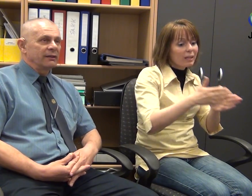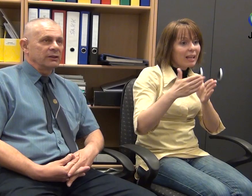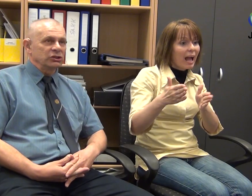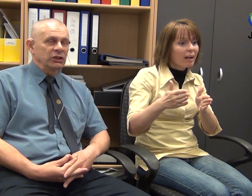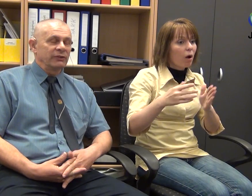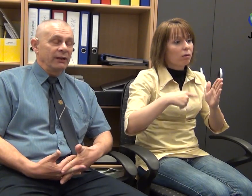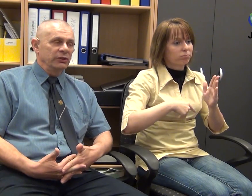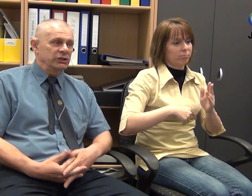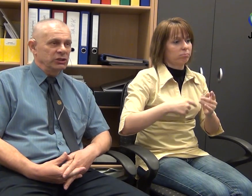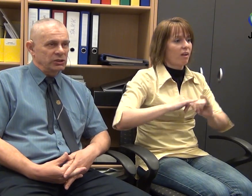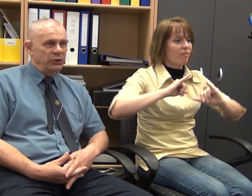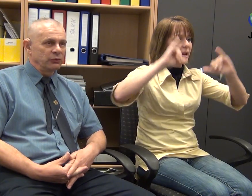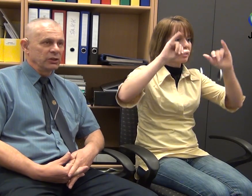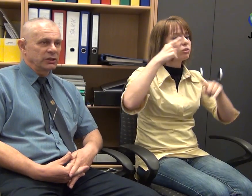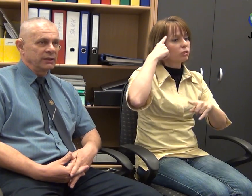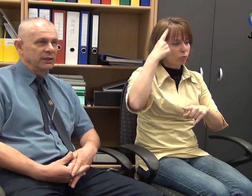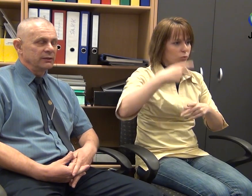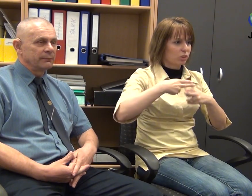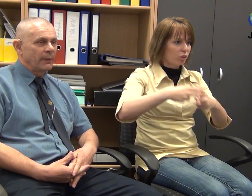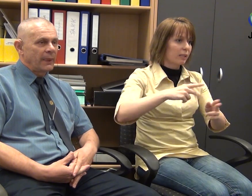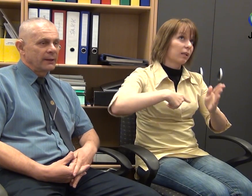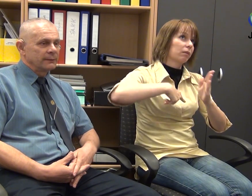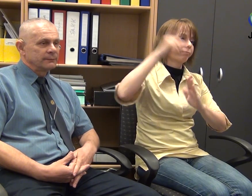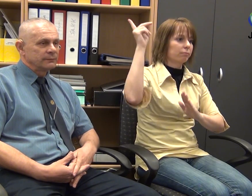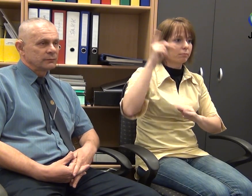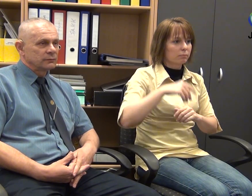fejlesztését, fejlődését is elő fogja segíteni.